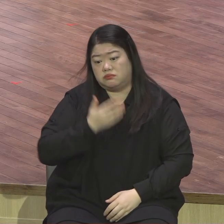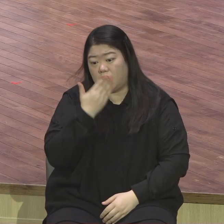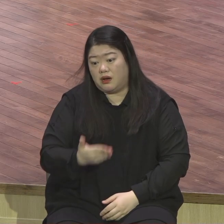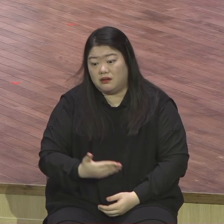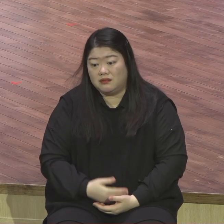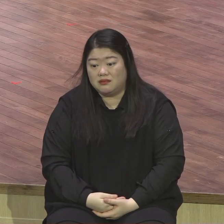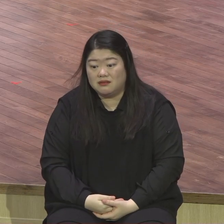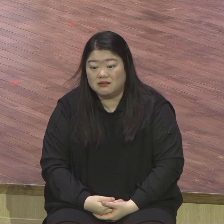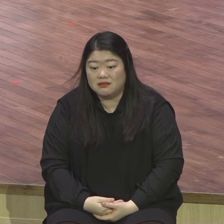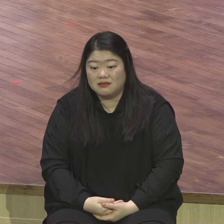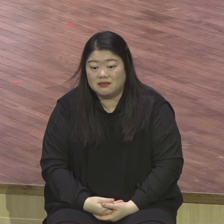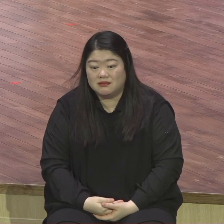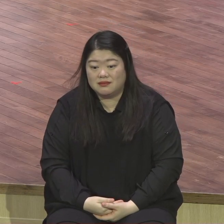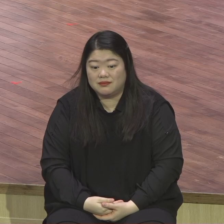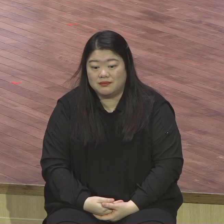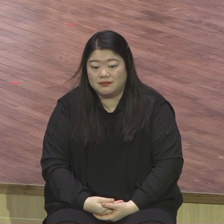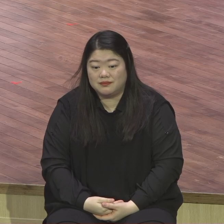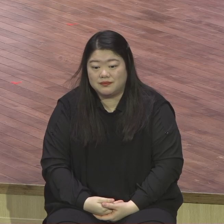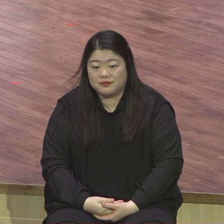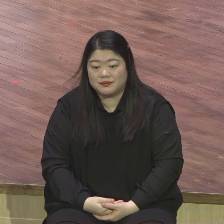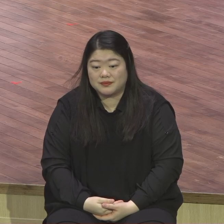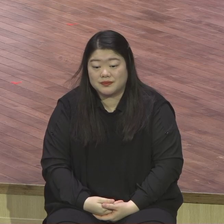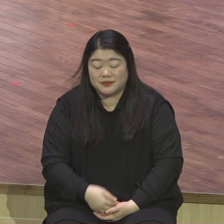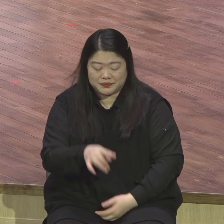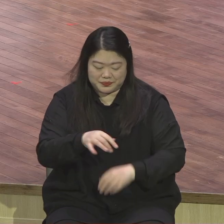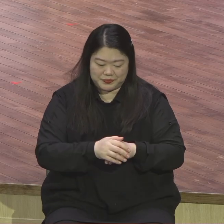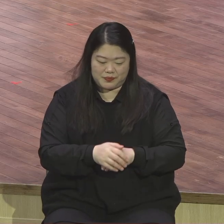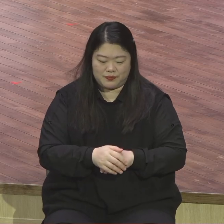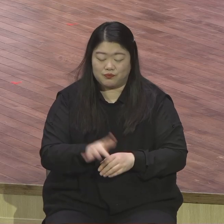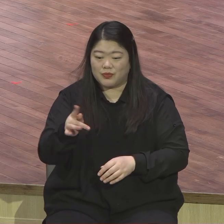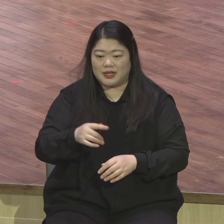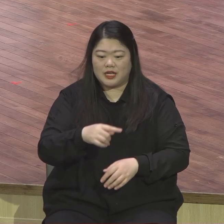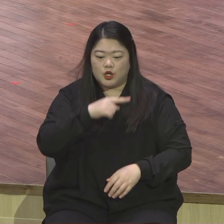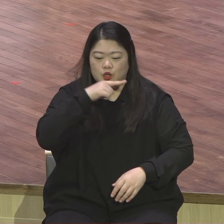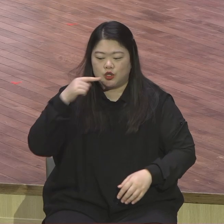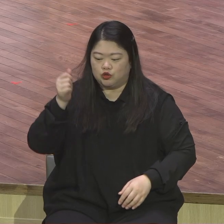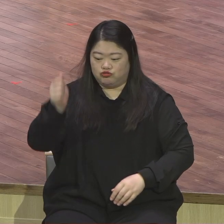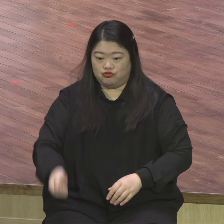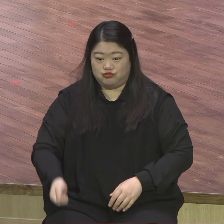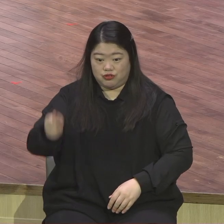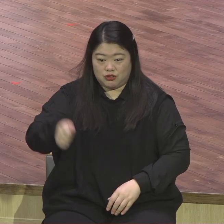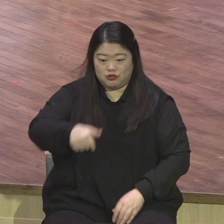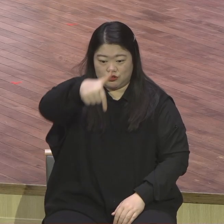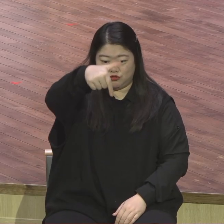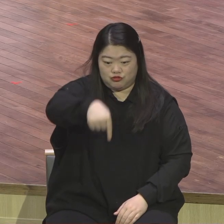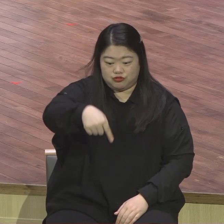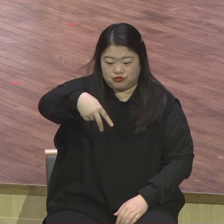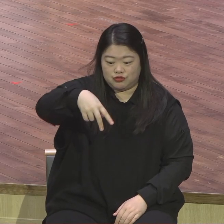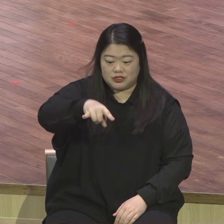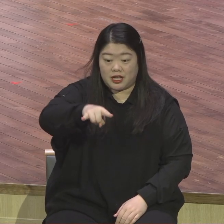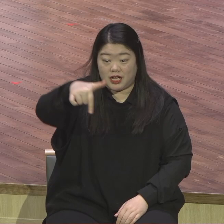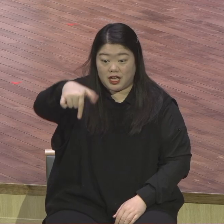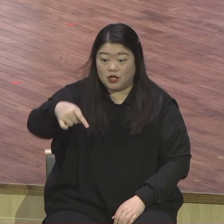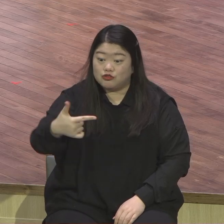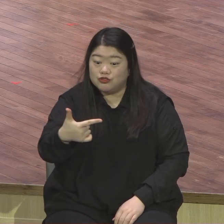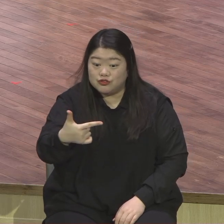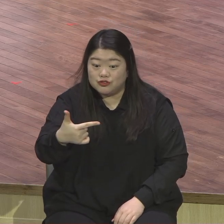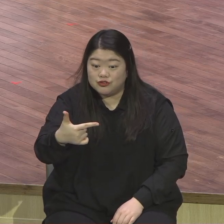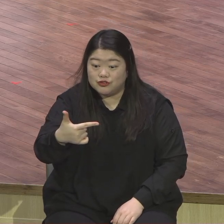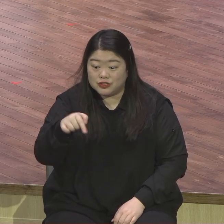제가 구색온 장시장 윌리암 부스 윌리암 부스가 살아 생전에 사람을